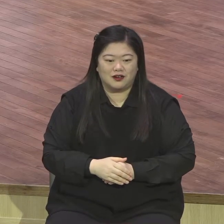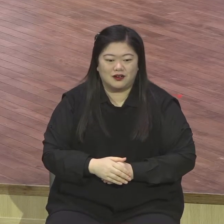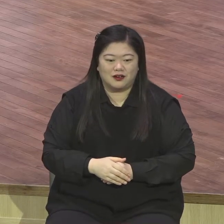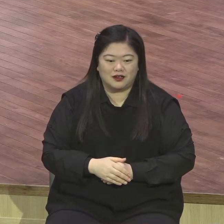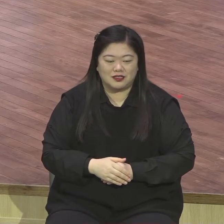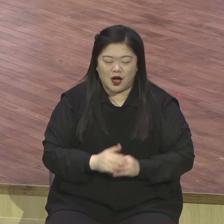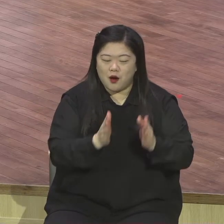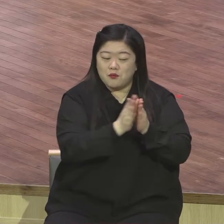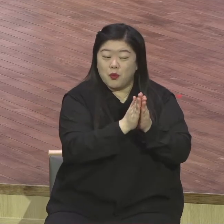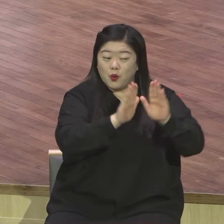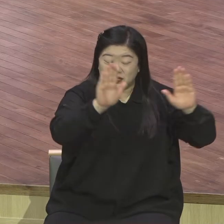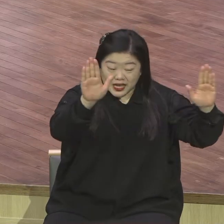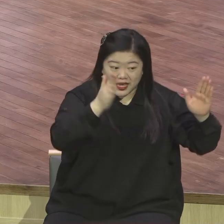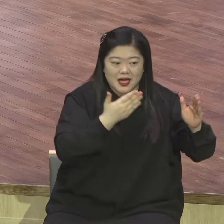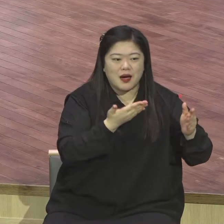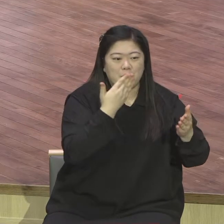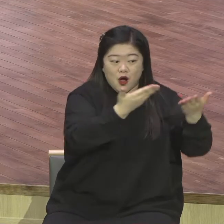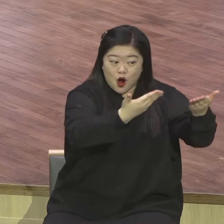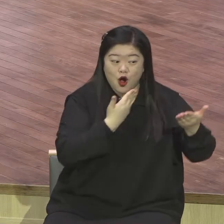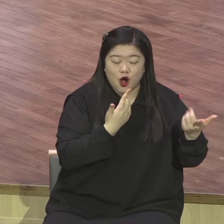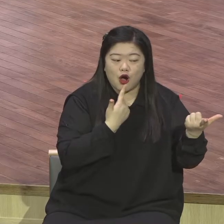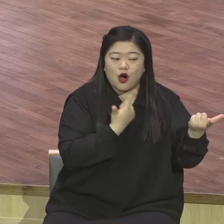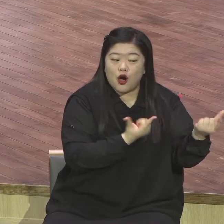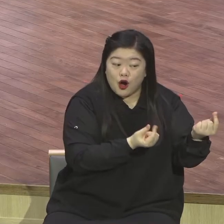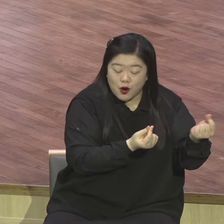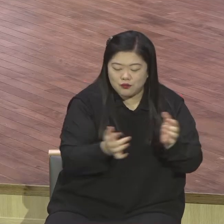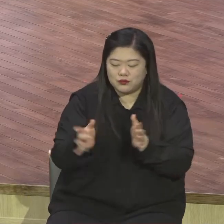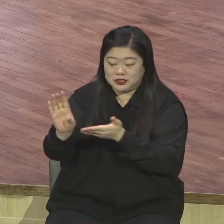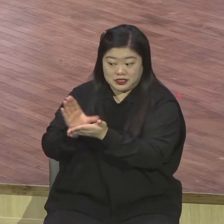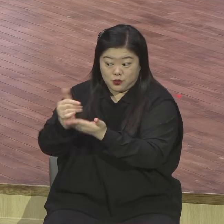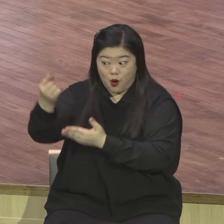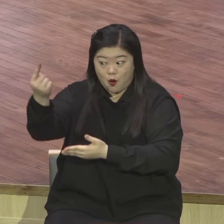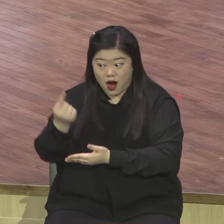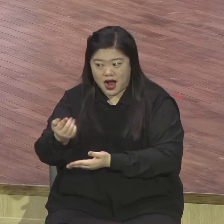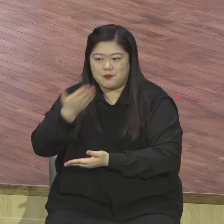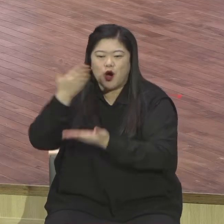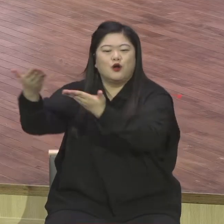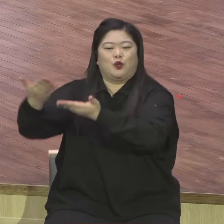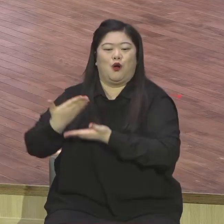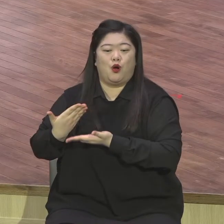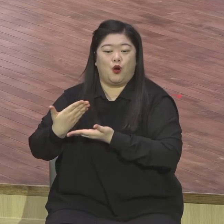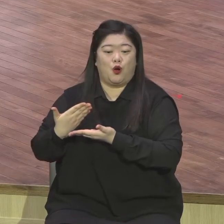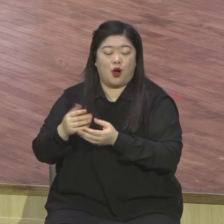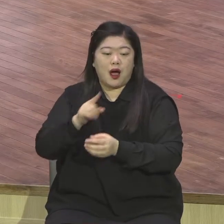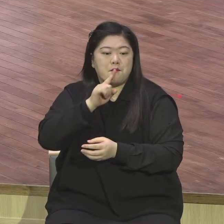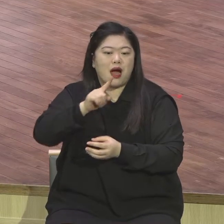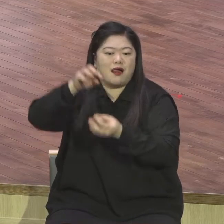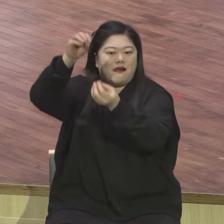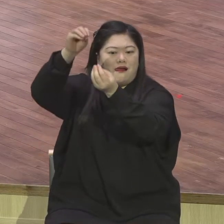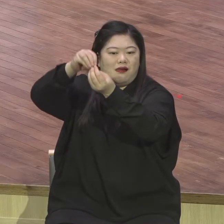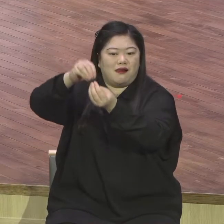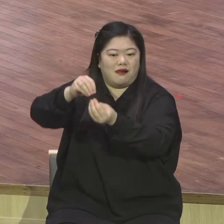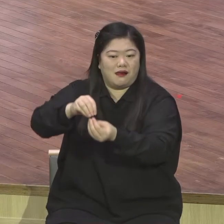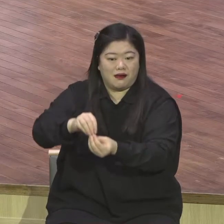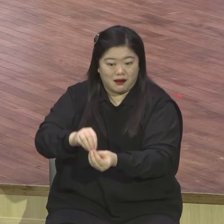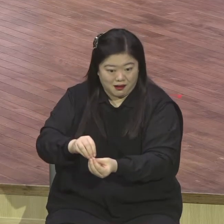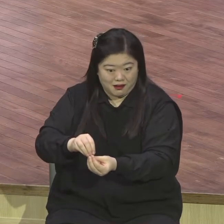늘 믿고 있었어요. 그런데 실제로 이런 놀라운 기적을 지금 자기들이